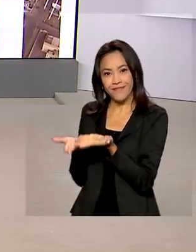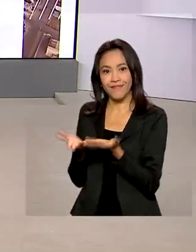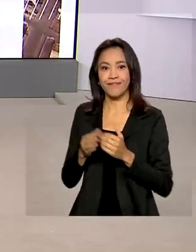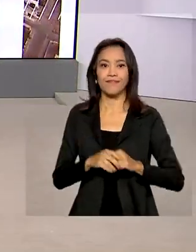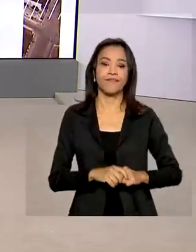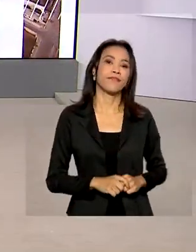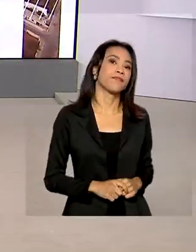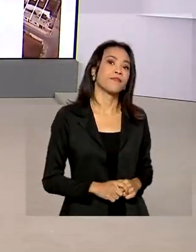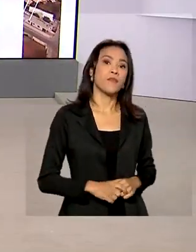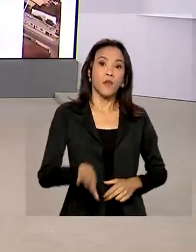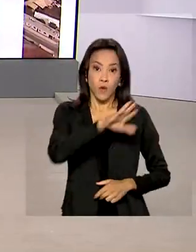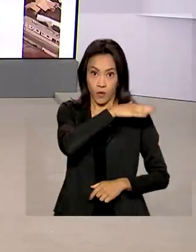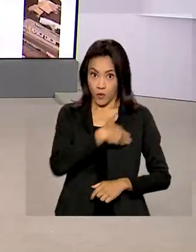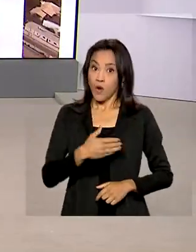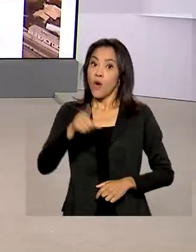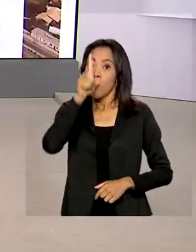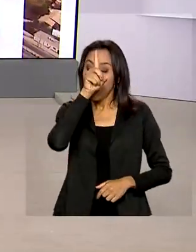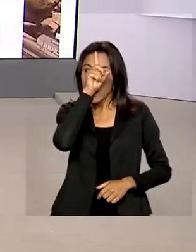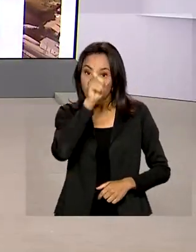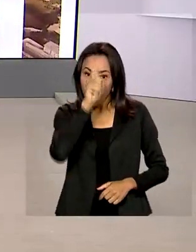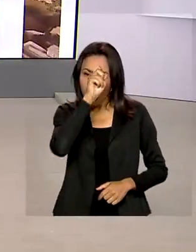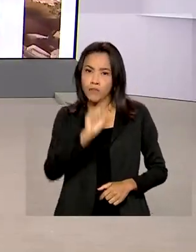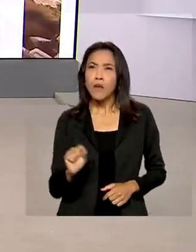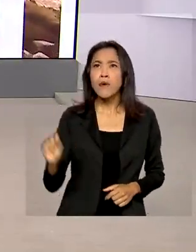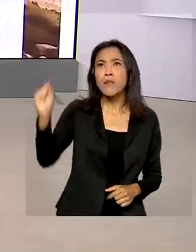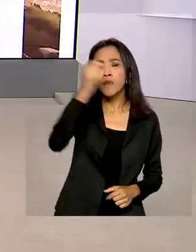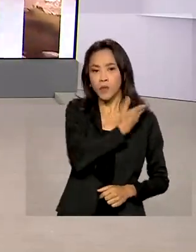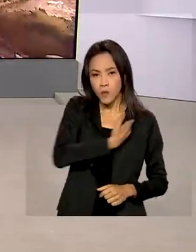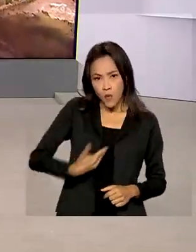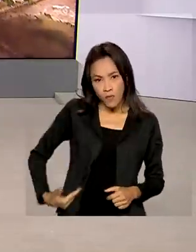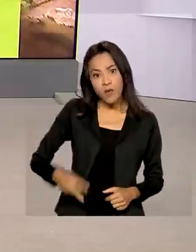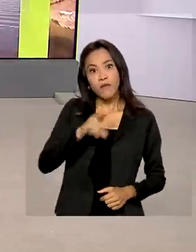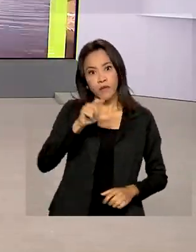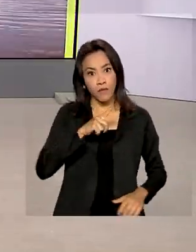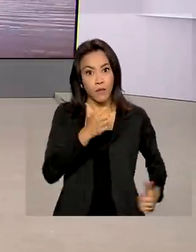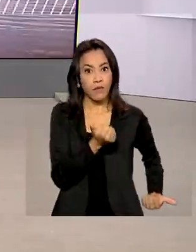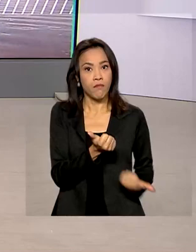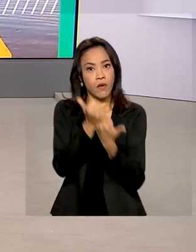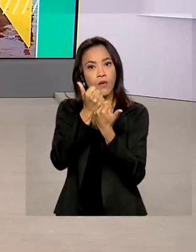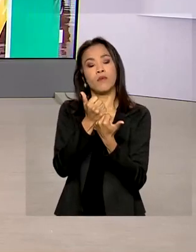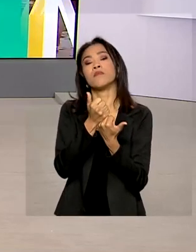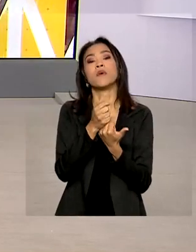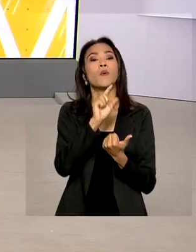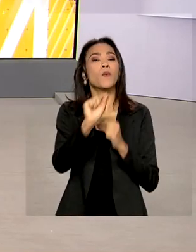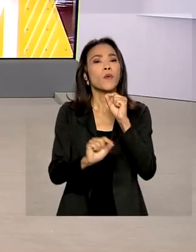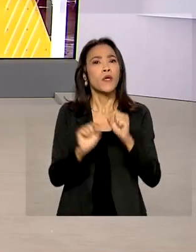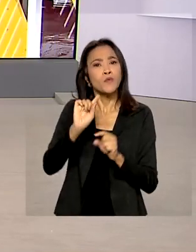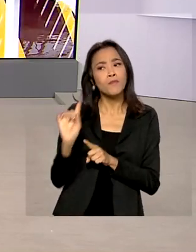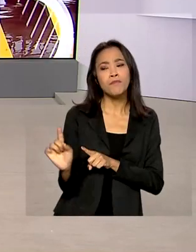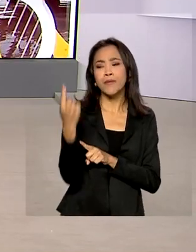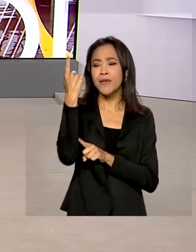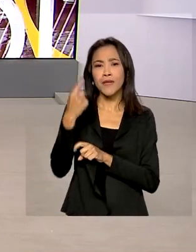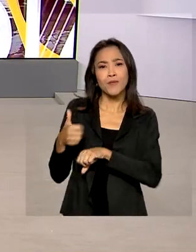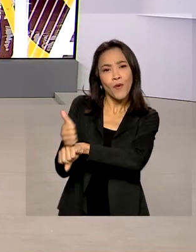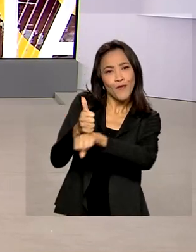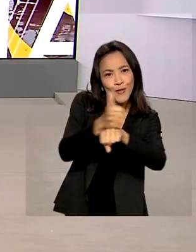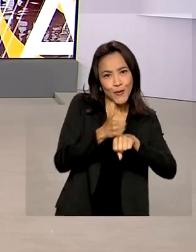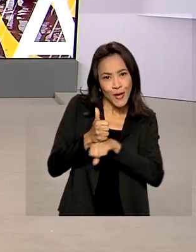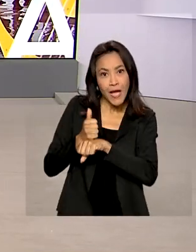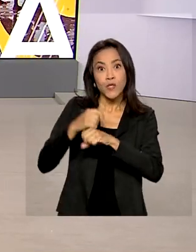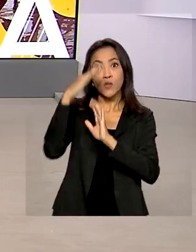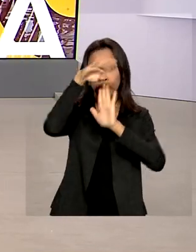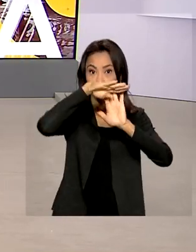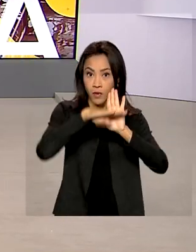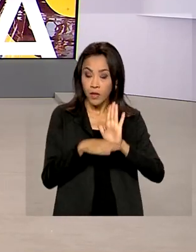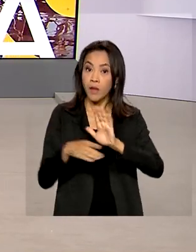O Sistema Único de Saúde vai receber um reforço em todo o país. É que os primeiros profissionais do programa Médicos